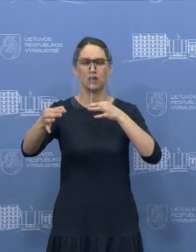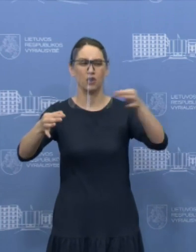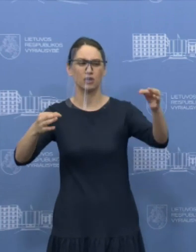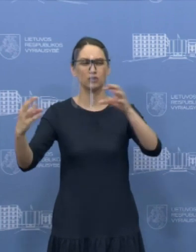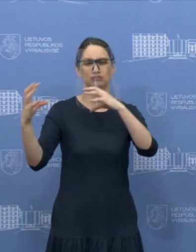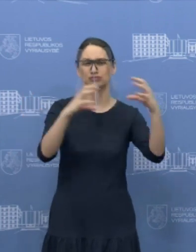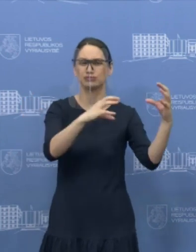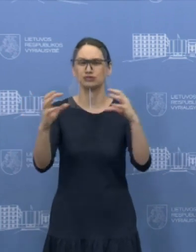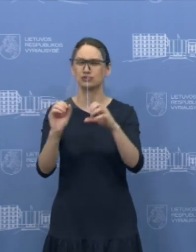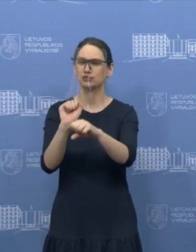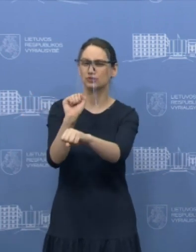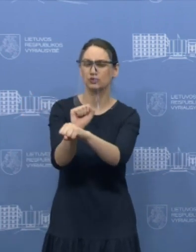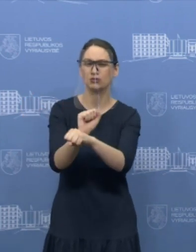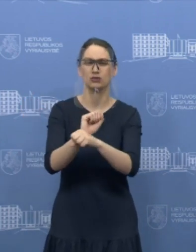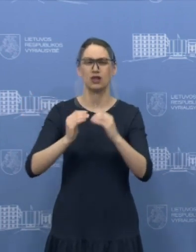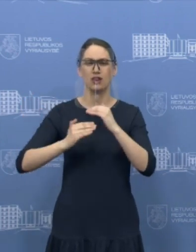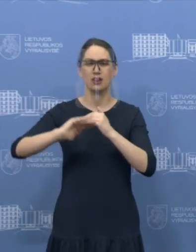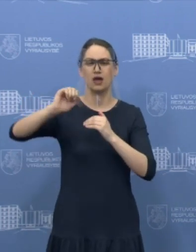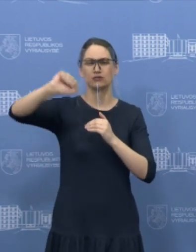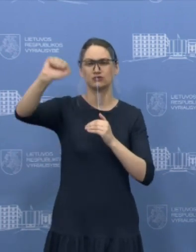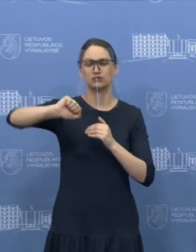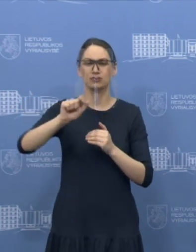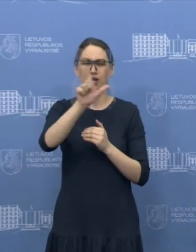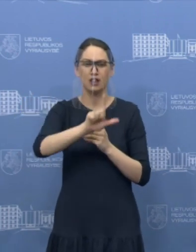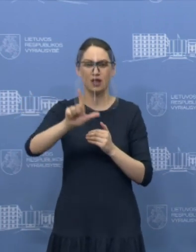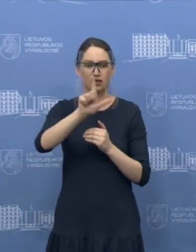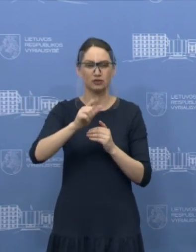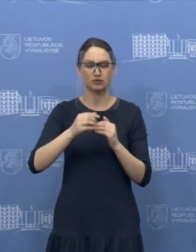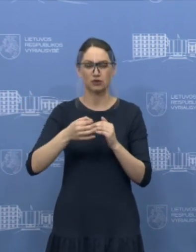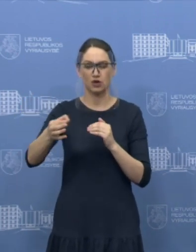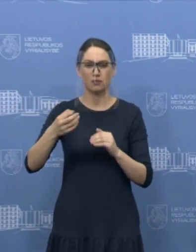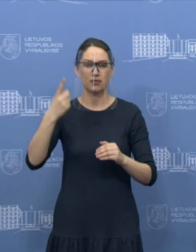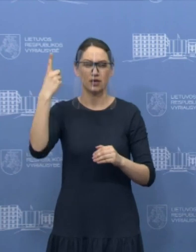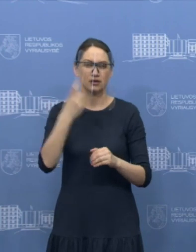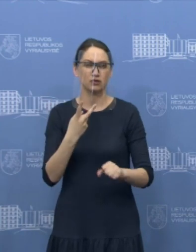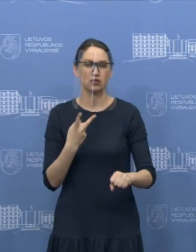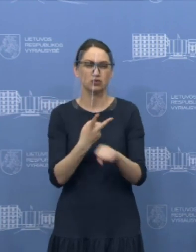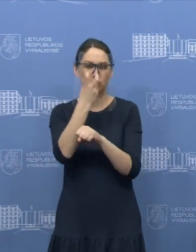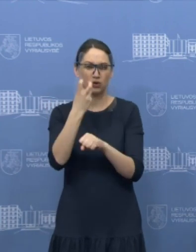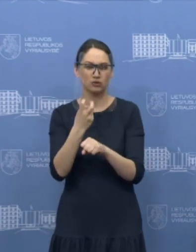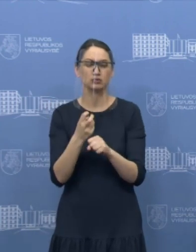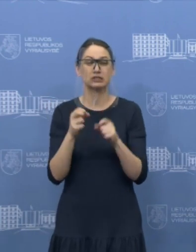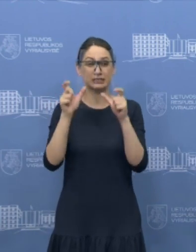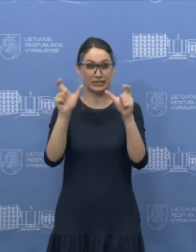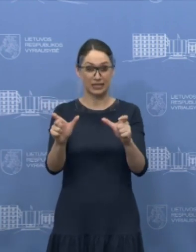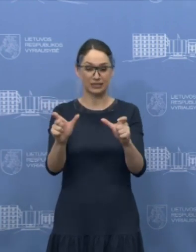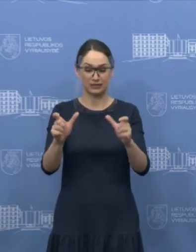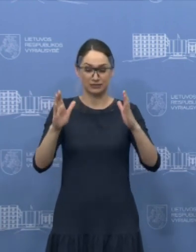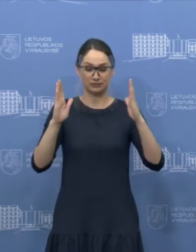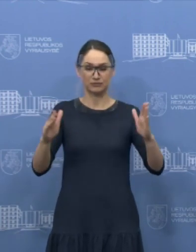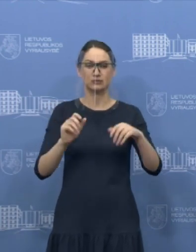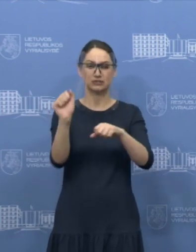regionuose, dezinfekuoti laiptinės lasdėjų rajone, tai daroma du kartus per savaitę ir kitinama tai daryti viso karantino laikotarpiu.